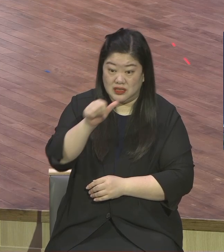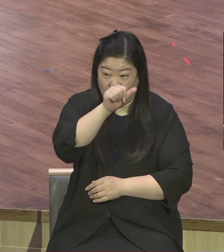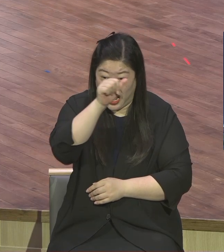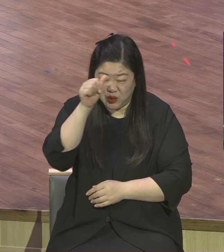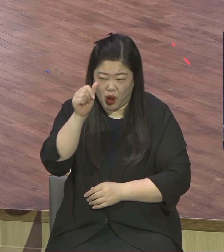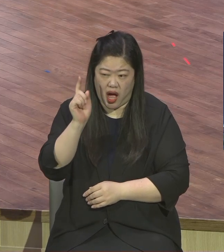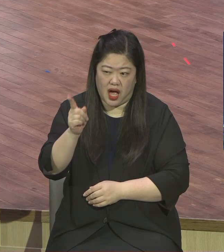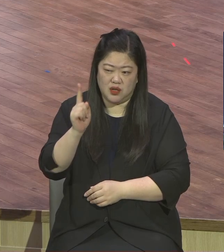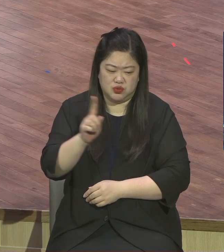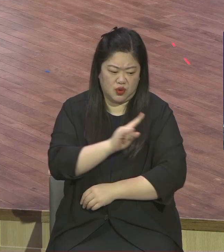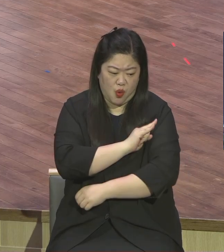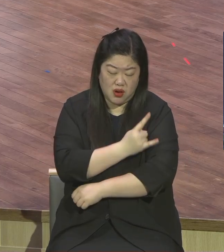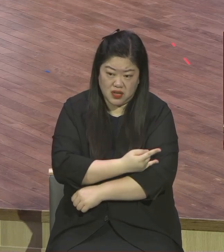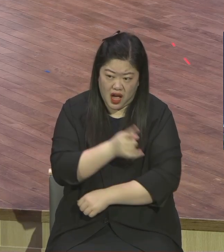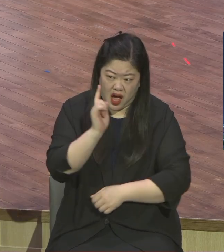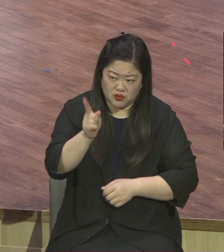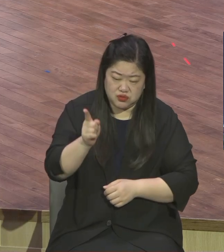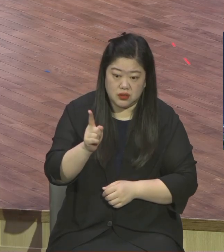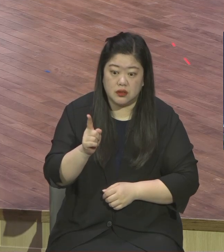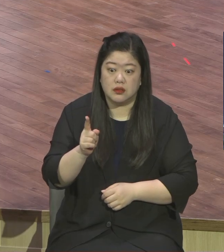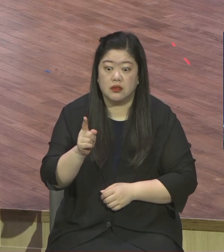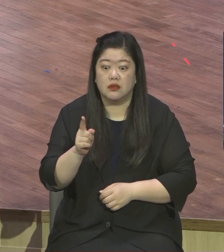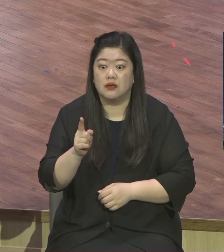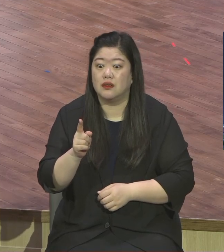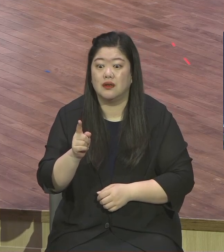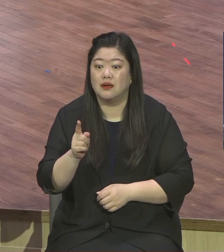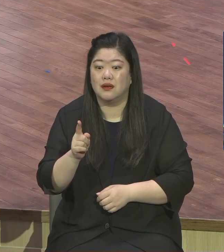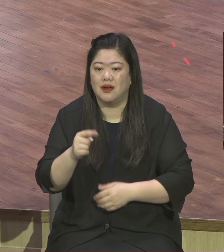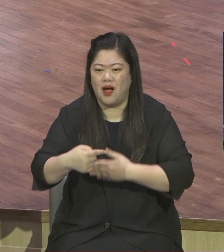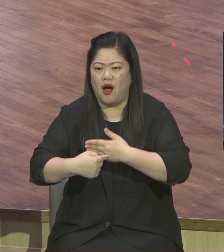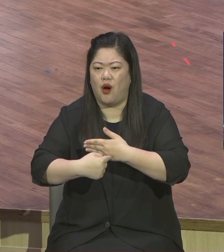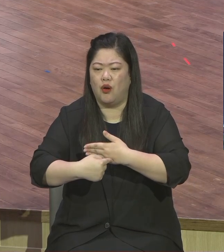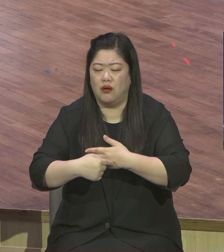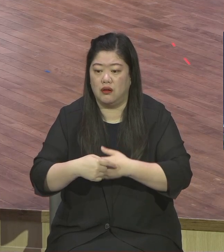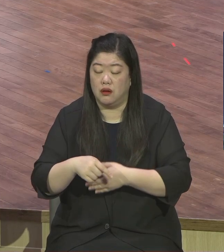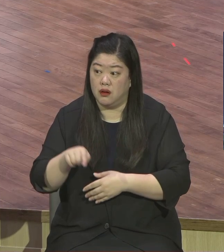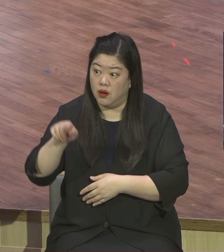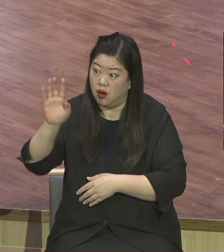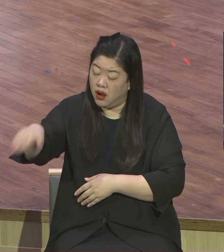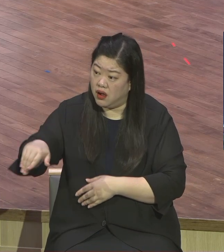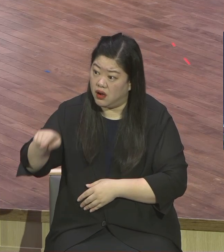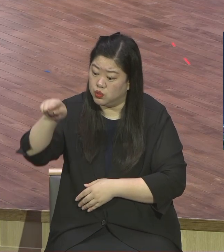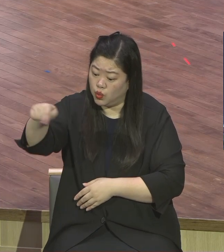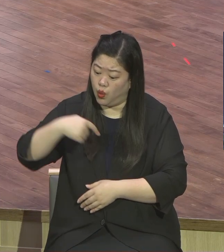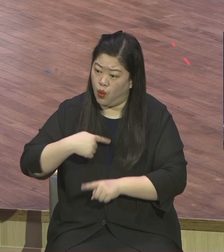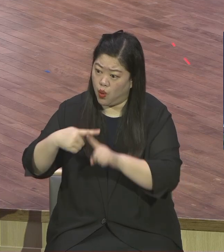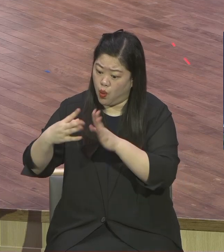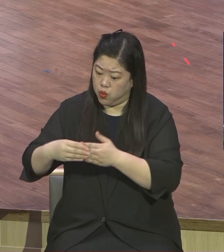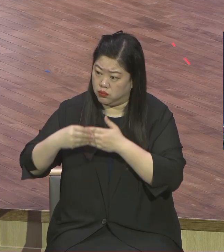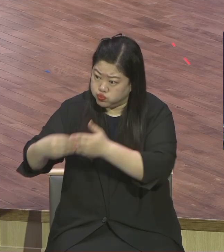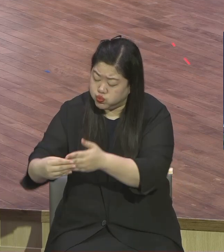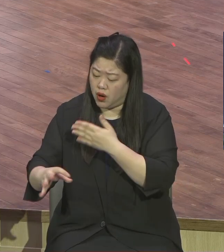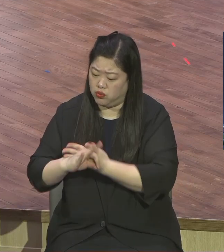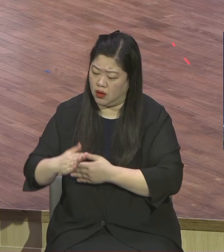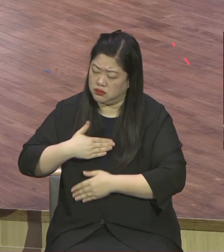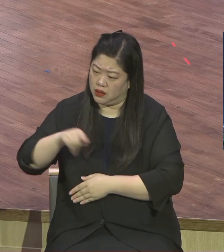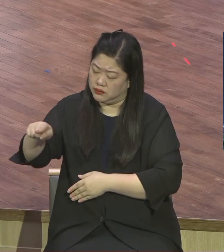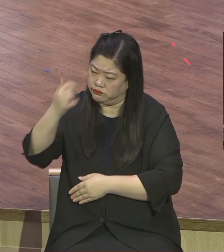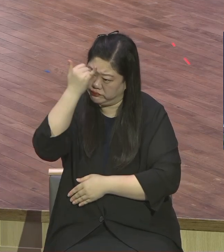왜 저래 집사가 왜 저래 나를 전도해놓고 왜 저래 전도한 사람을 통해 또 실망받아요